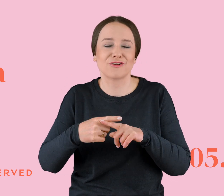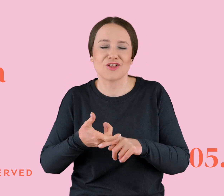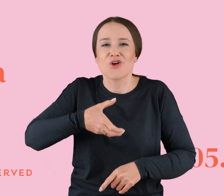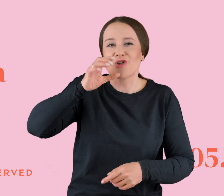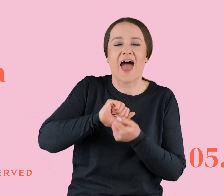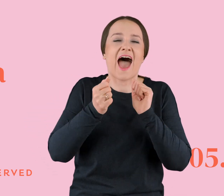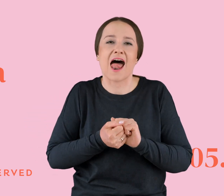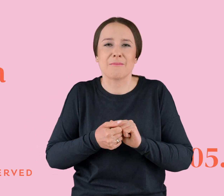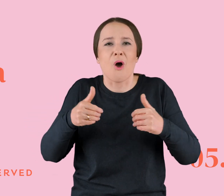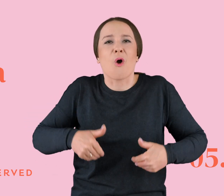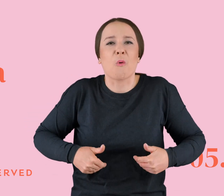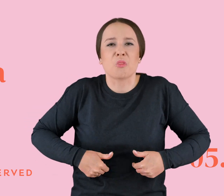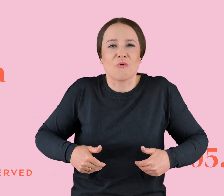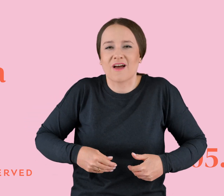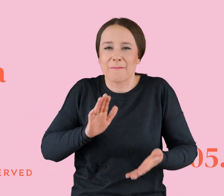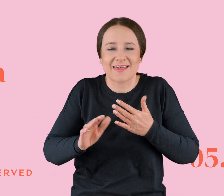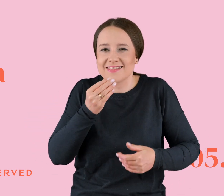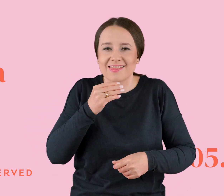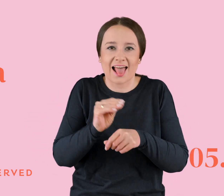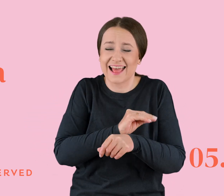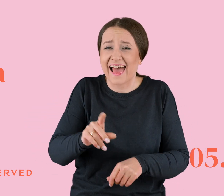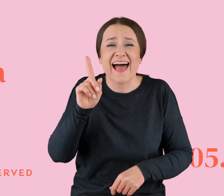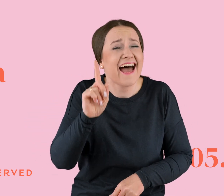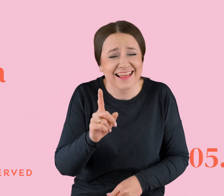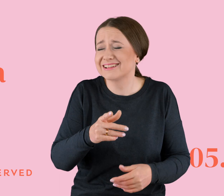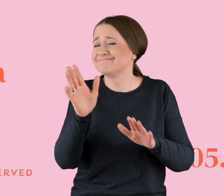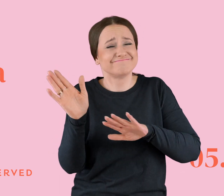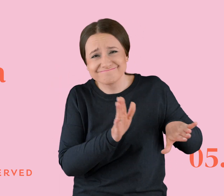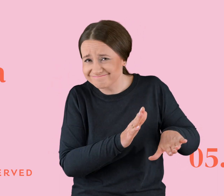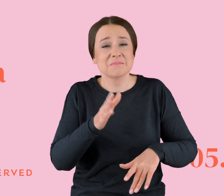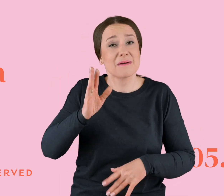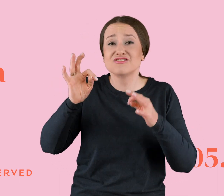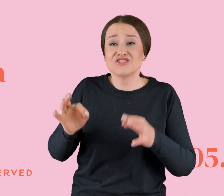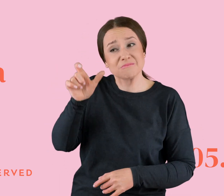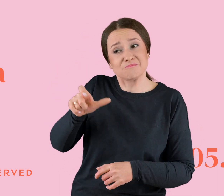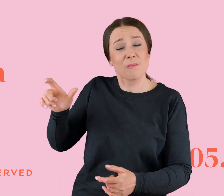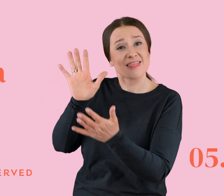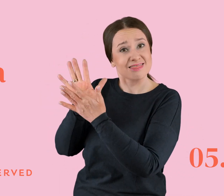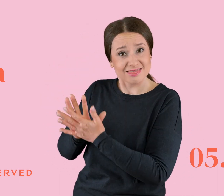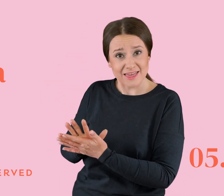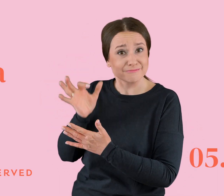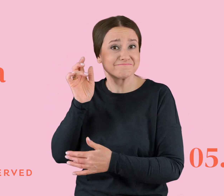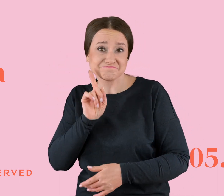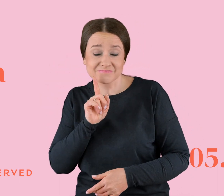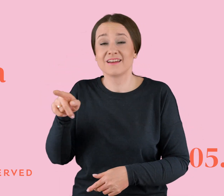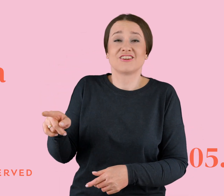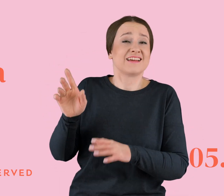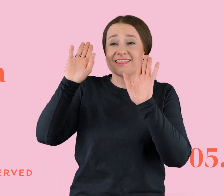głodówka lecznicza. Ale niestety będzie to o typach i typiarach, którzy nawet nie zasługują na to, żebyśmy